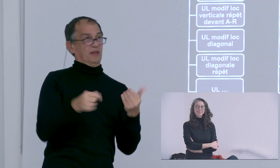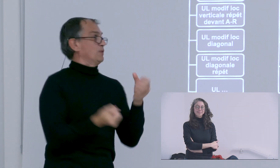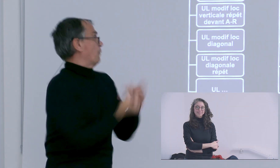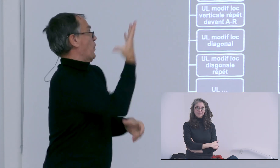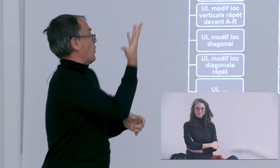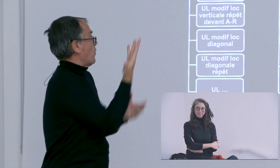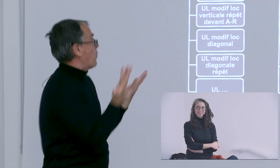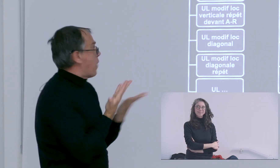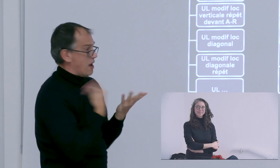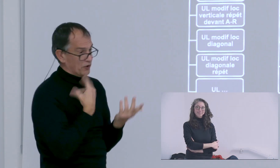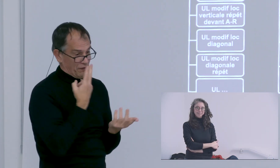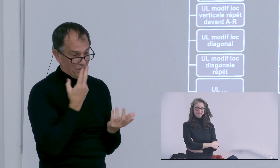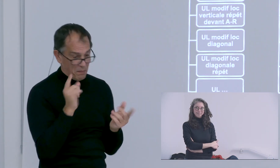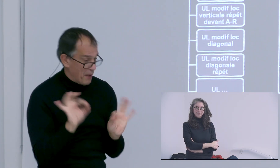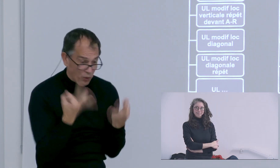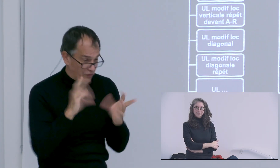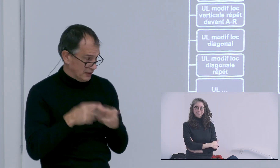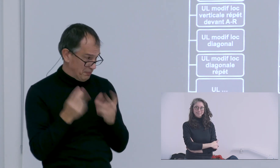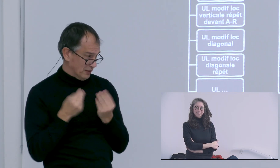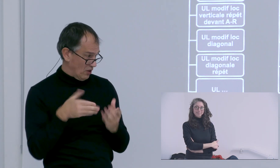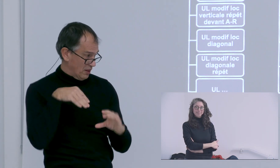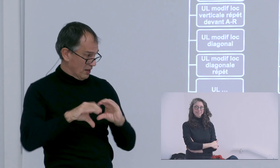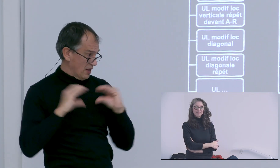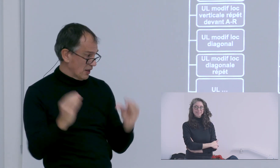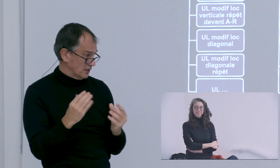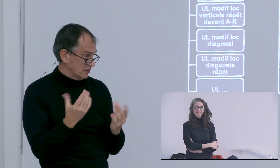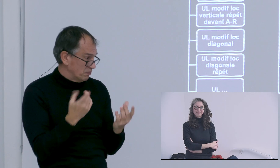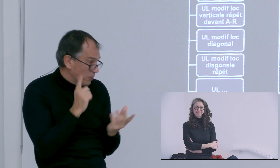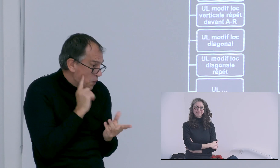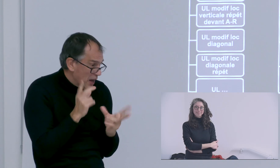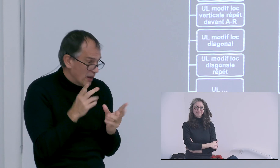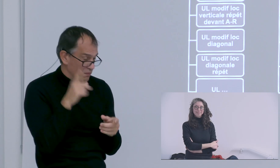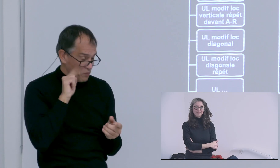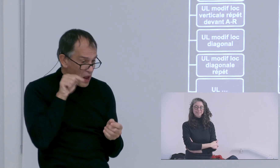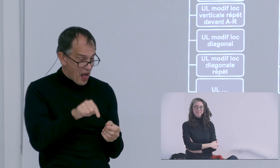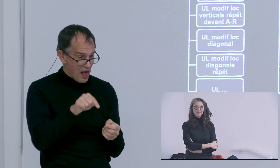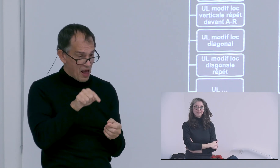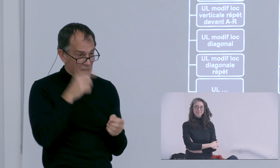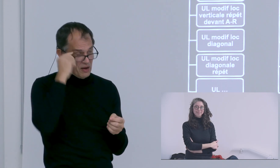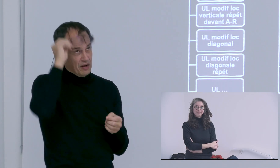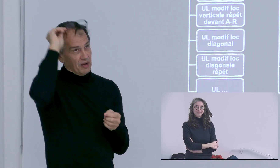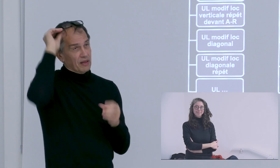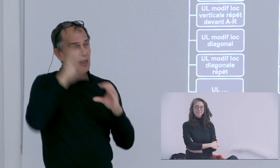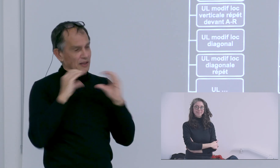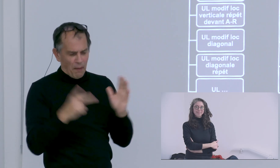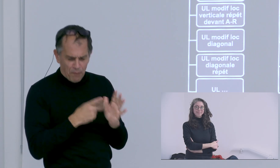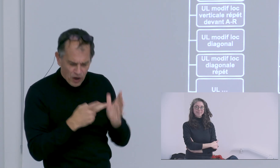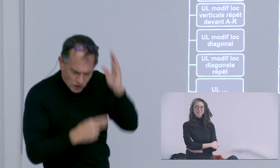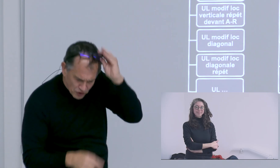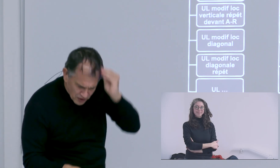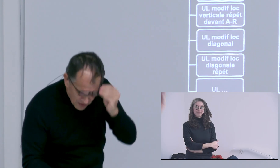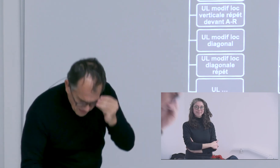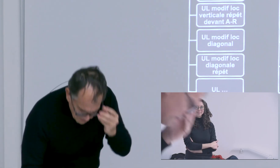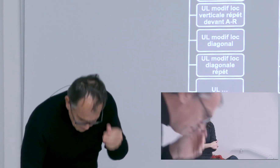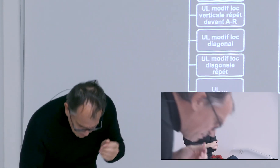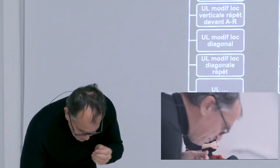qu'est-ce qui fait la différence entre votre approche sur les catégorisations comme ça de pointage par rapport à